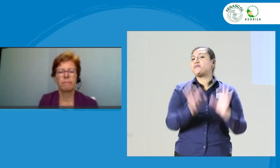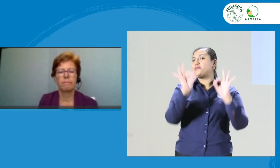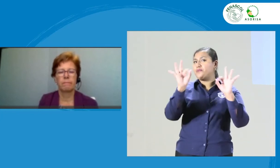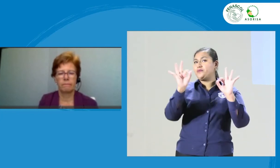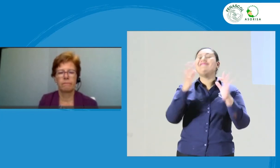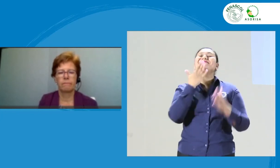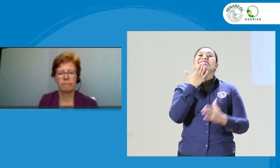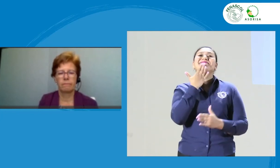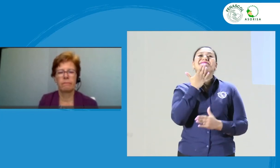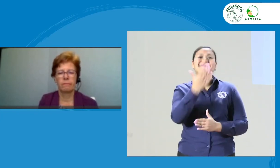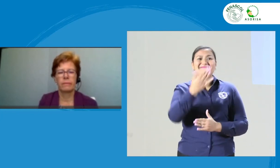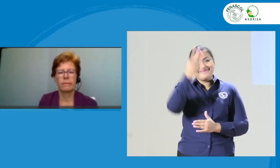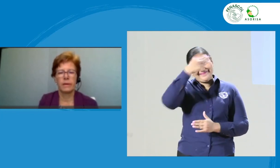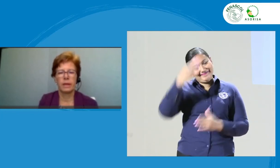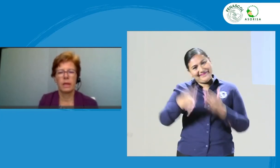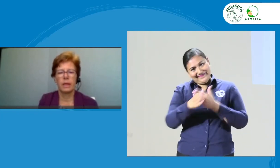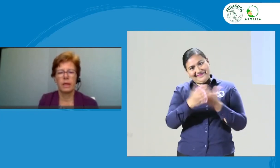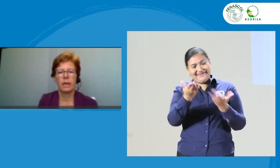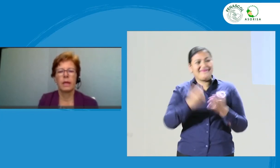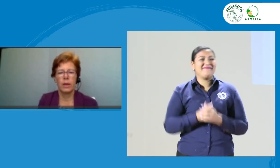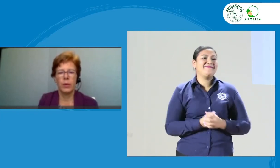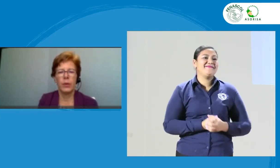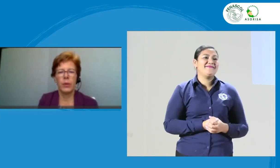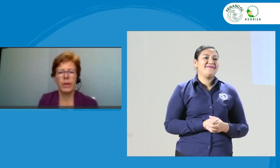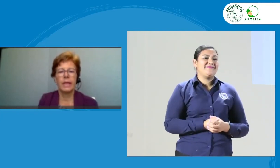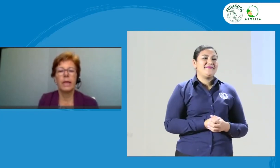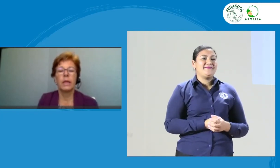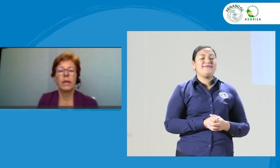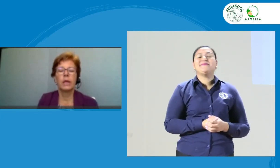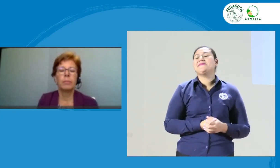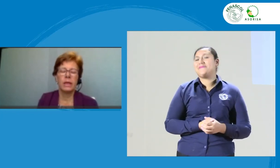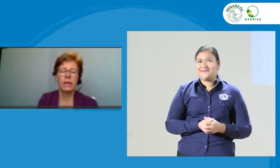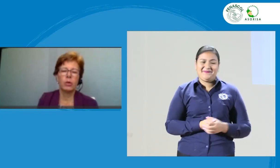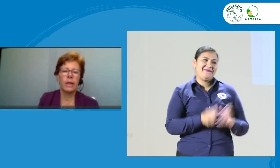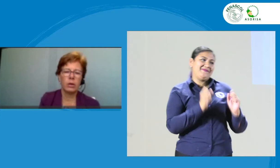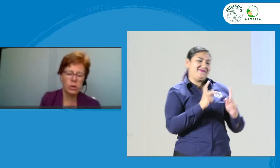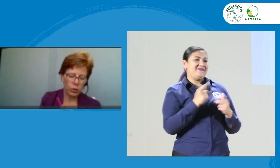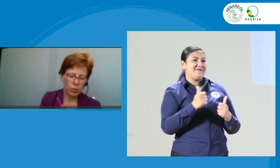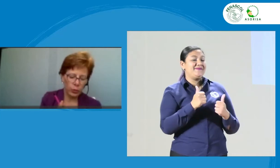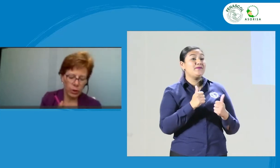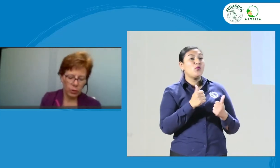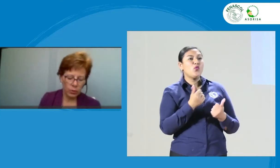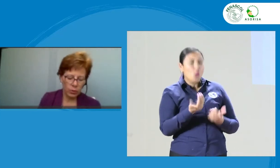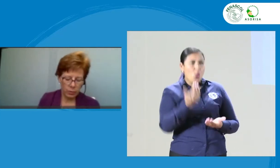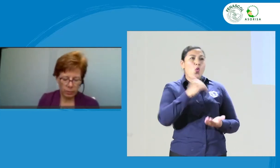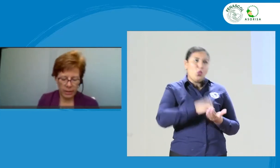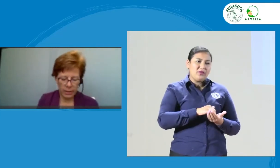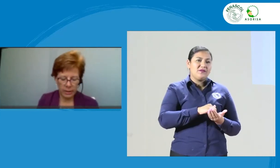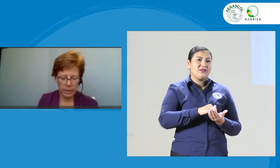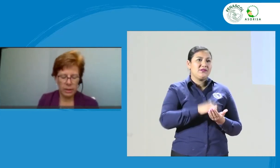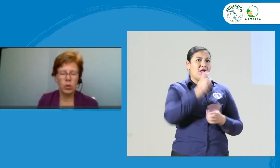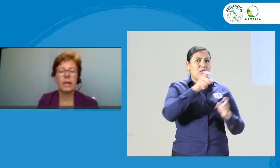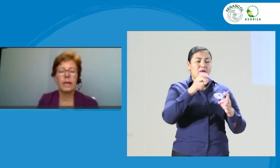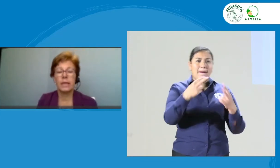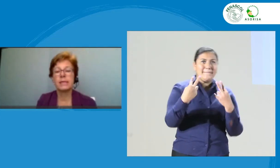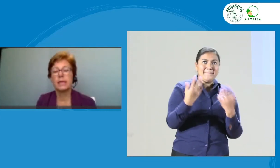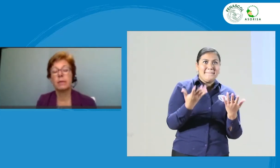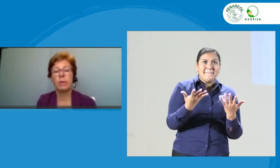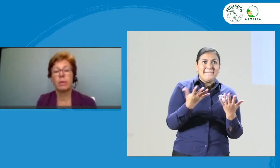Gracias, Margarita, puedes continuar. Ok, repitiendo para los que no pudieron ver, yo le agradecí a este